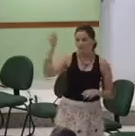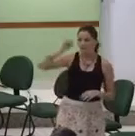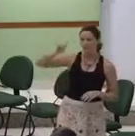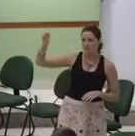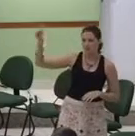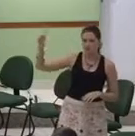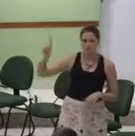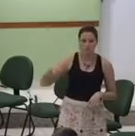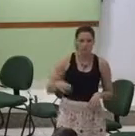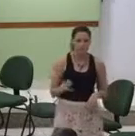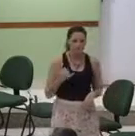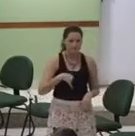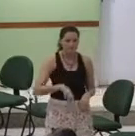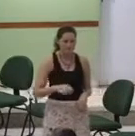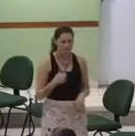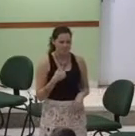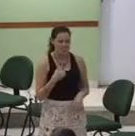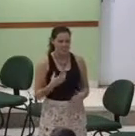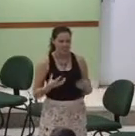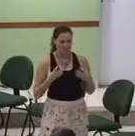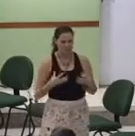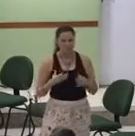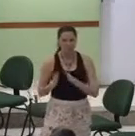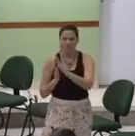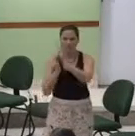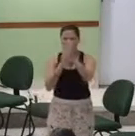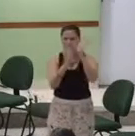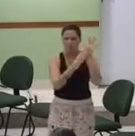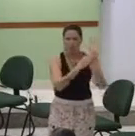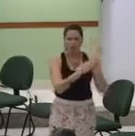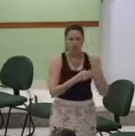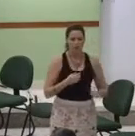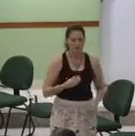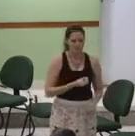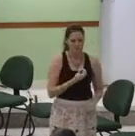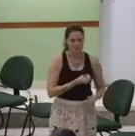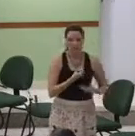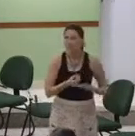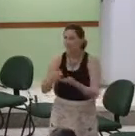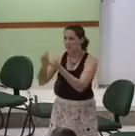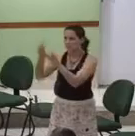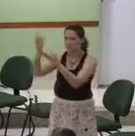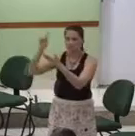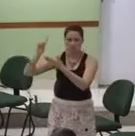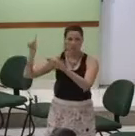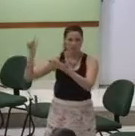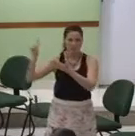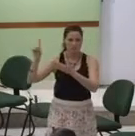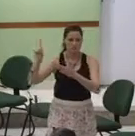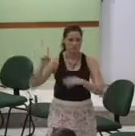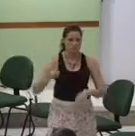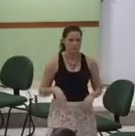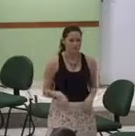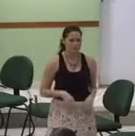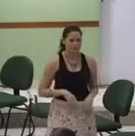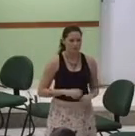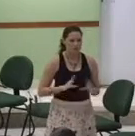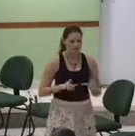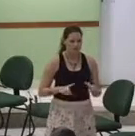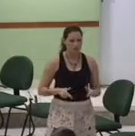vendo nas minhas atitudes que eu pertenço ao Senhor isso é adorar né então muitas vezes a gente pensa